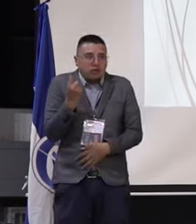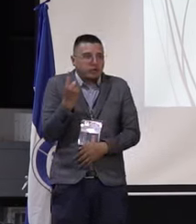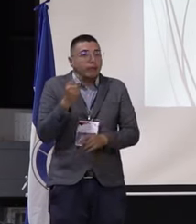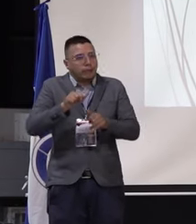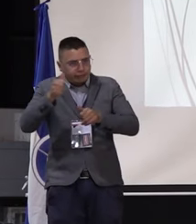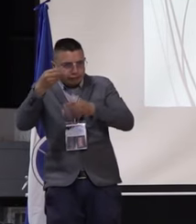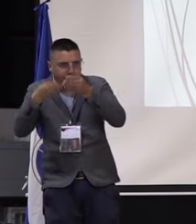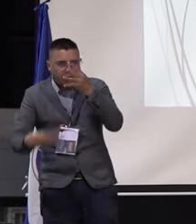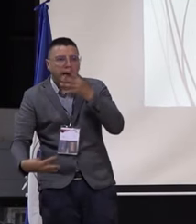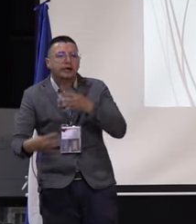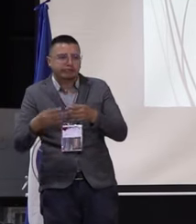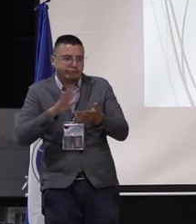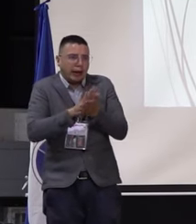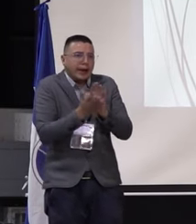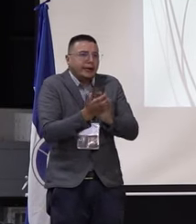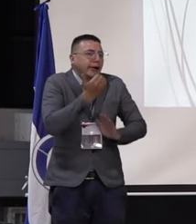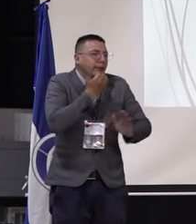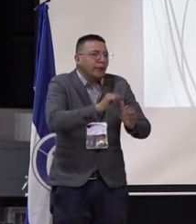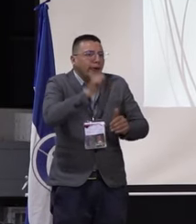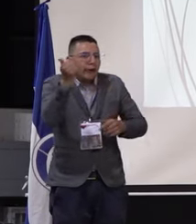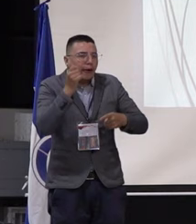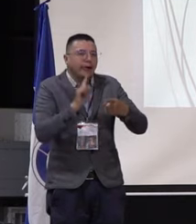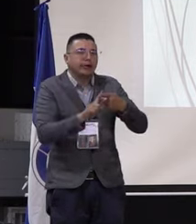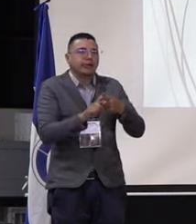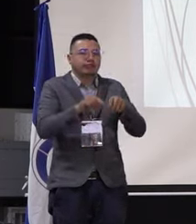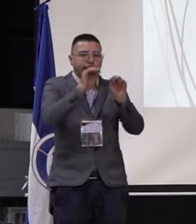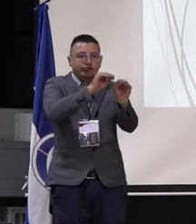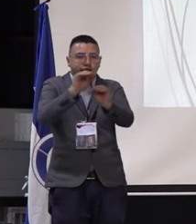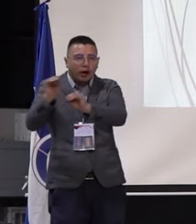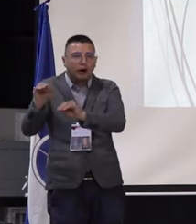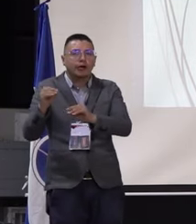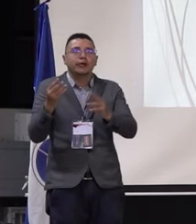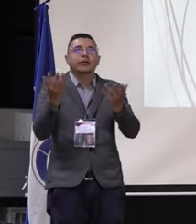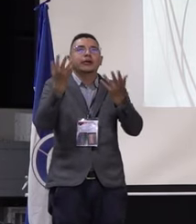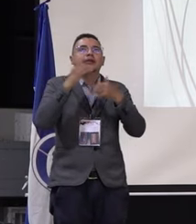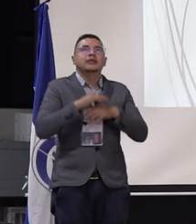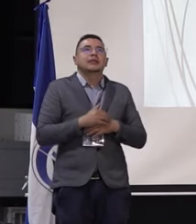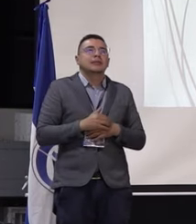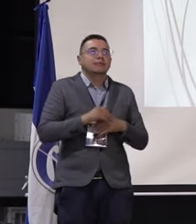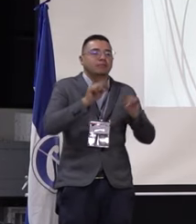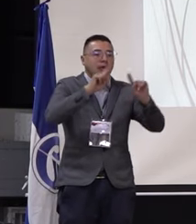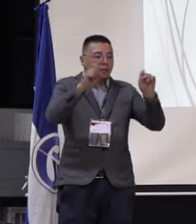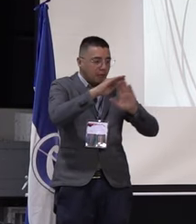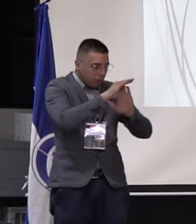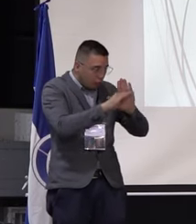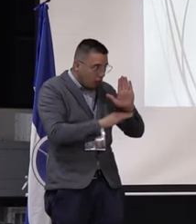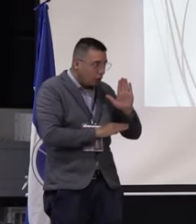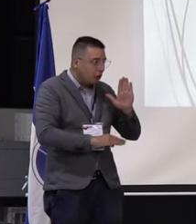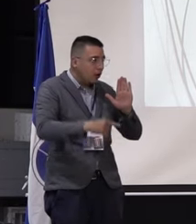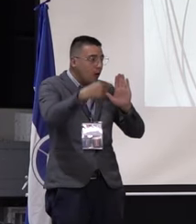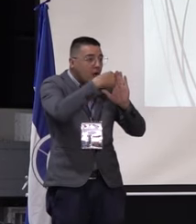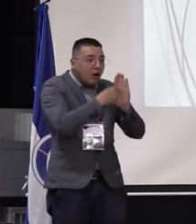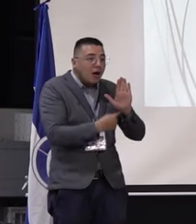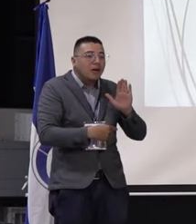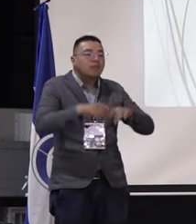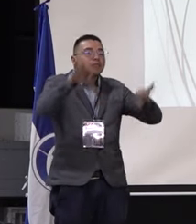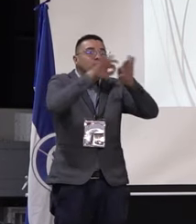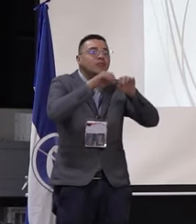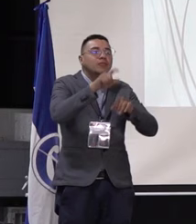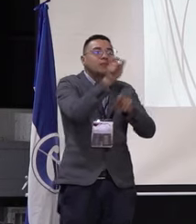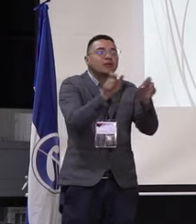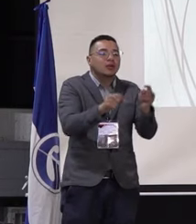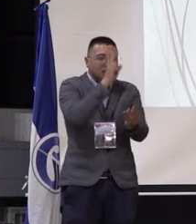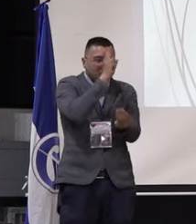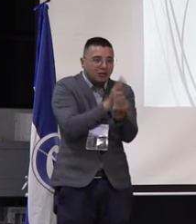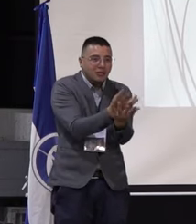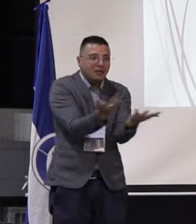Hablar de paz implicaría, por ejemplo, tener formación en políticas que abogen por la diversidad cultural,